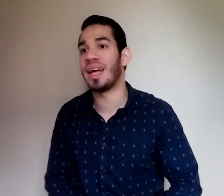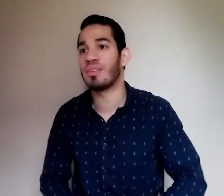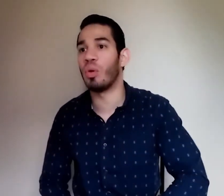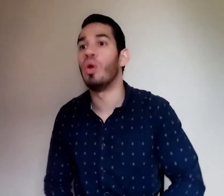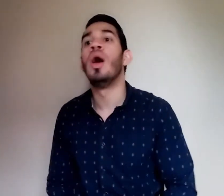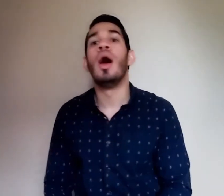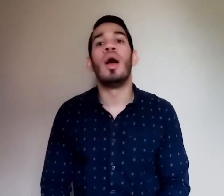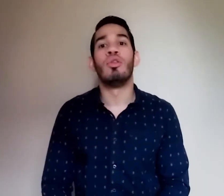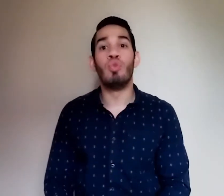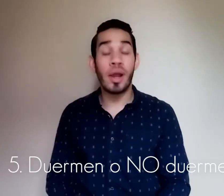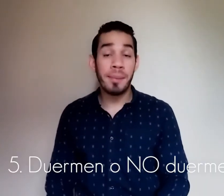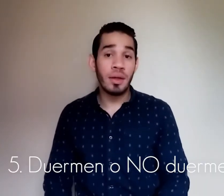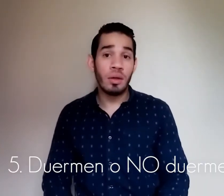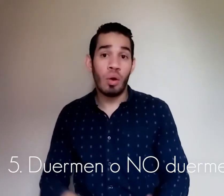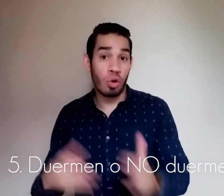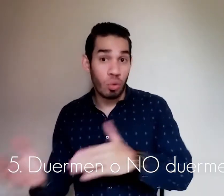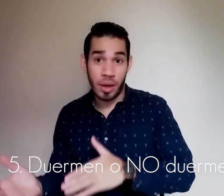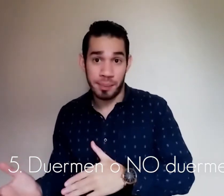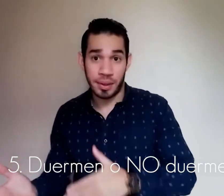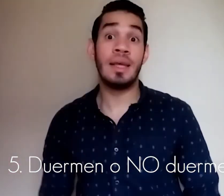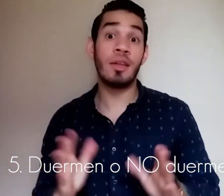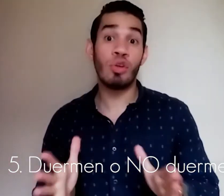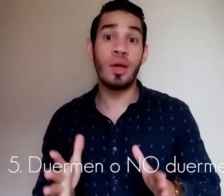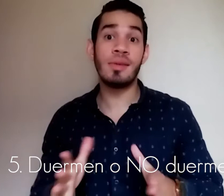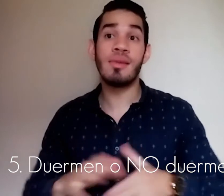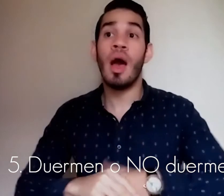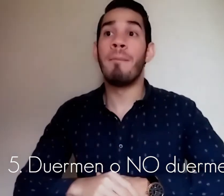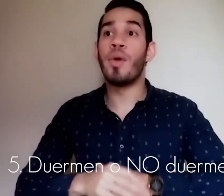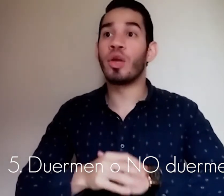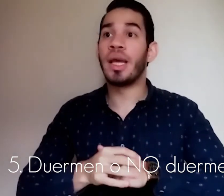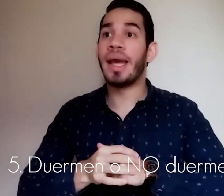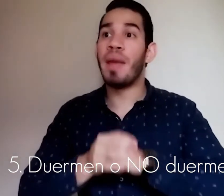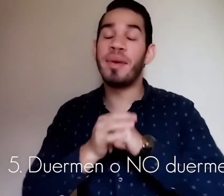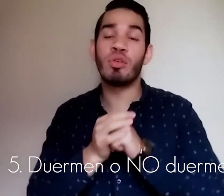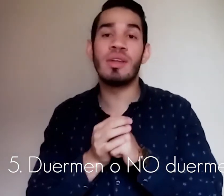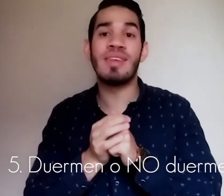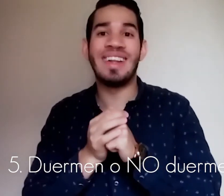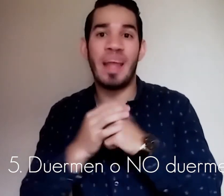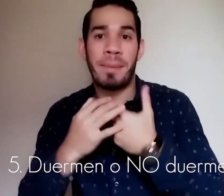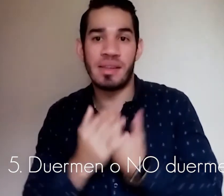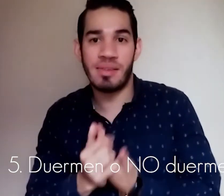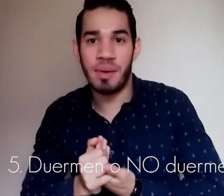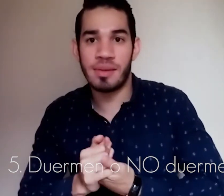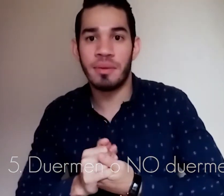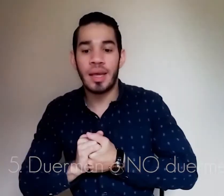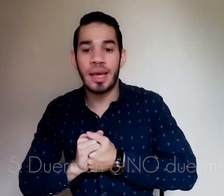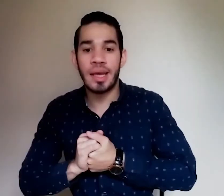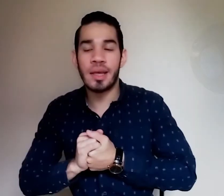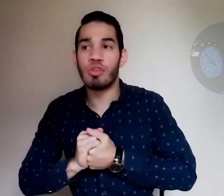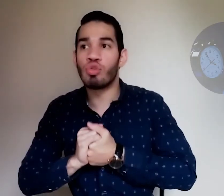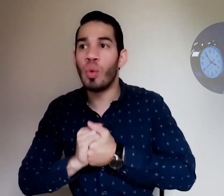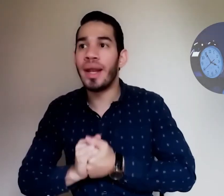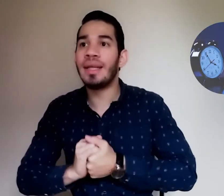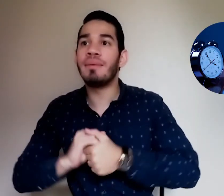caso duermen o no duermen y esto es porque hay personas depresivas que suelen